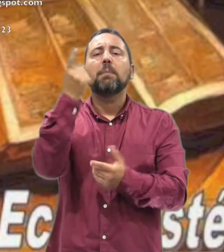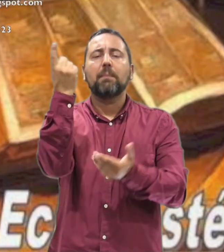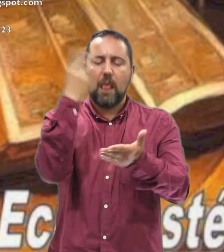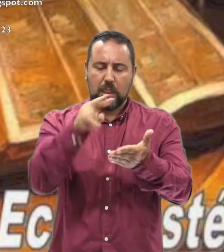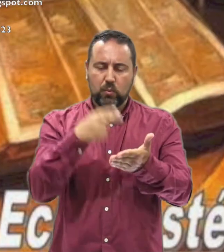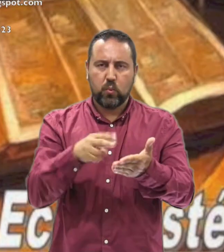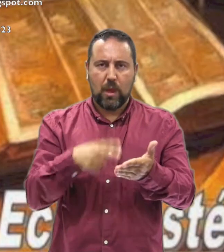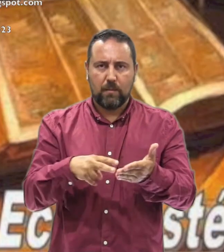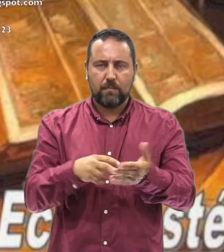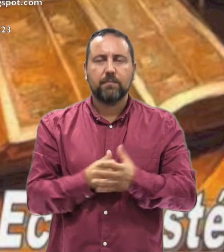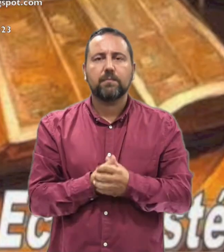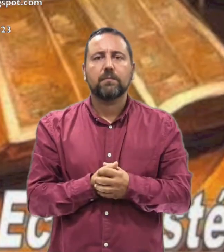Primera lectura